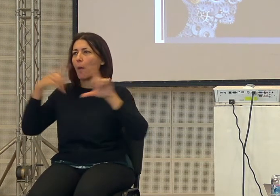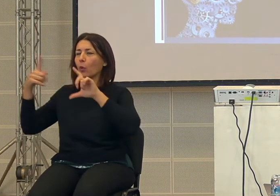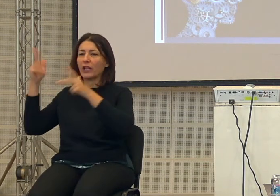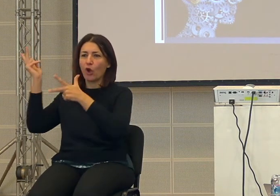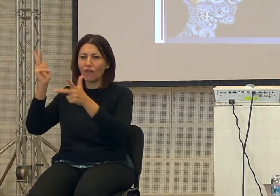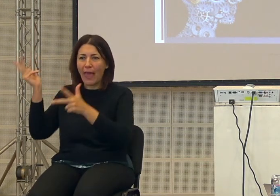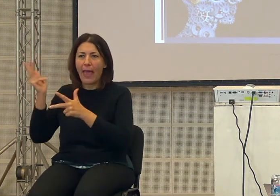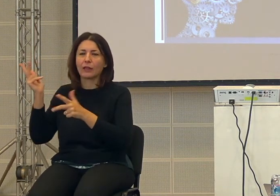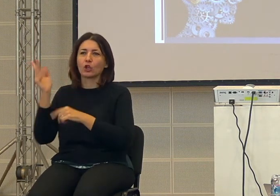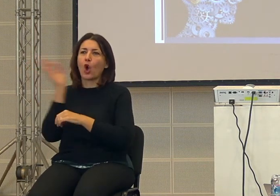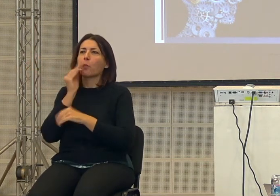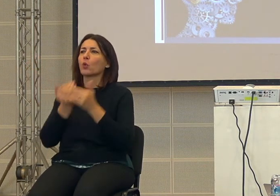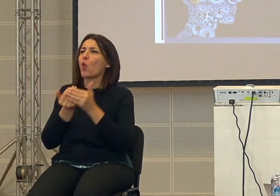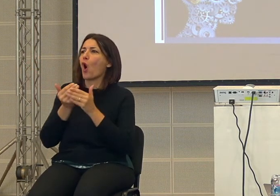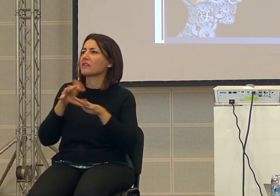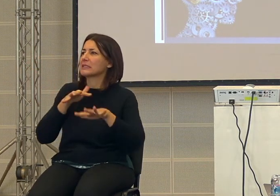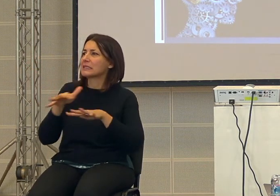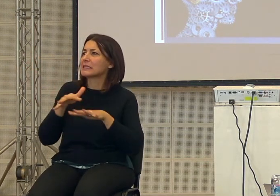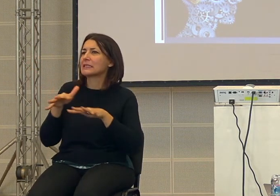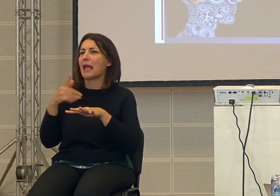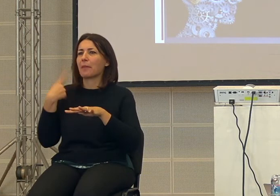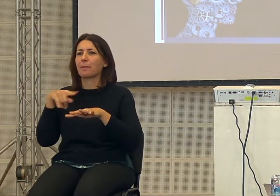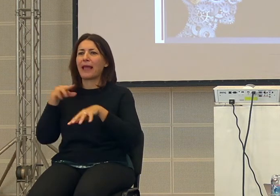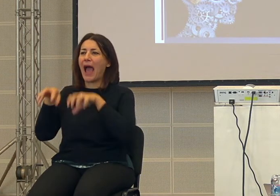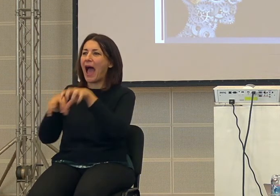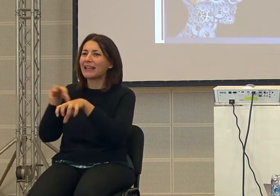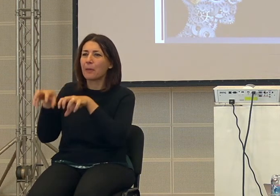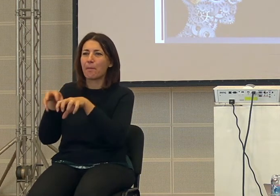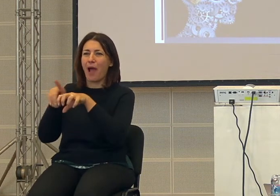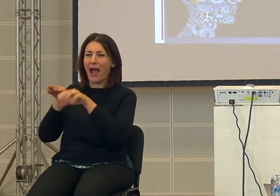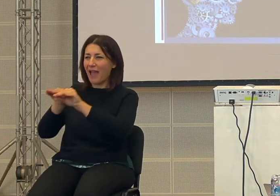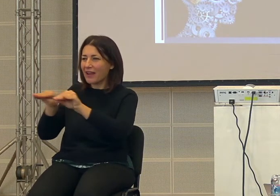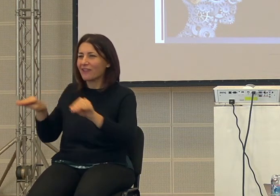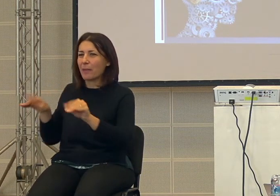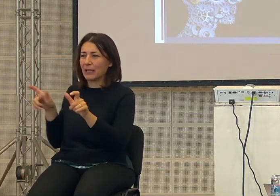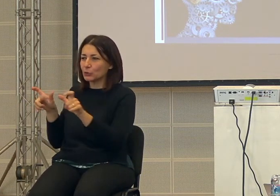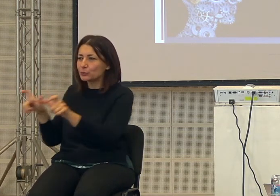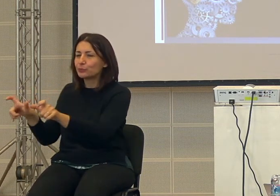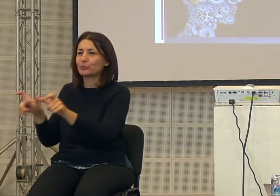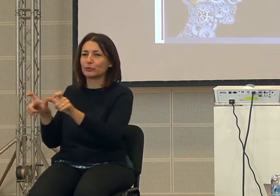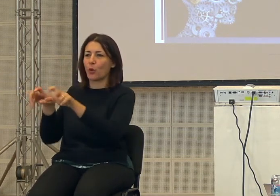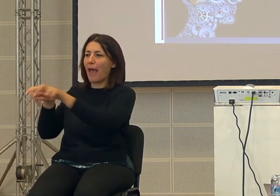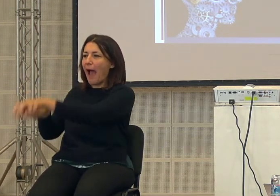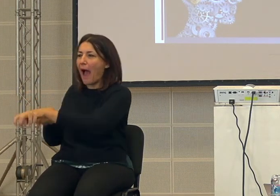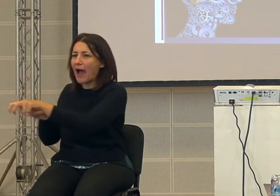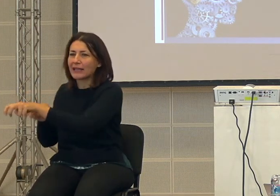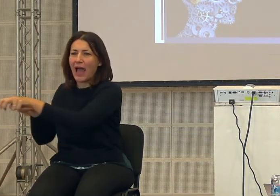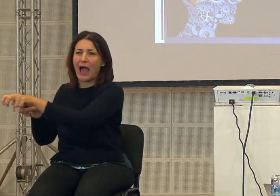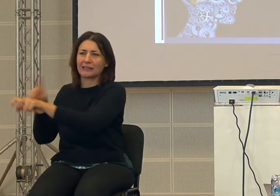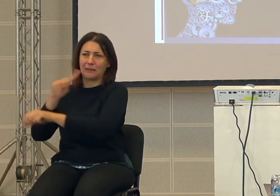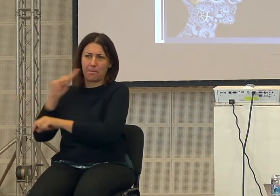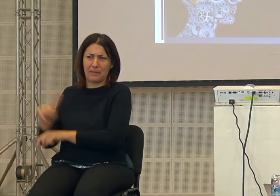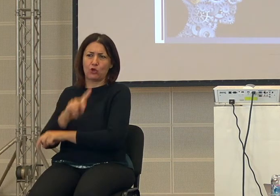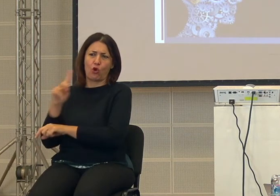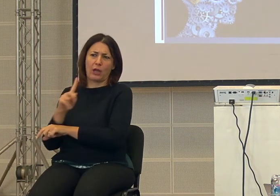nuovi sistemi per aggiogare gli animali gli aratri sono stati scoperti cioè c'è stato un miglioramento tecnologico lento ma c'è